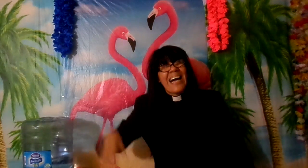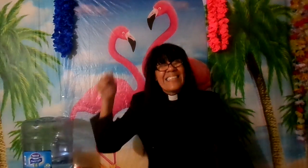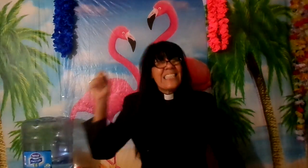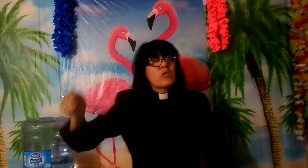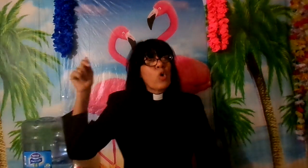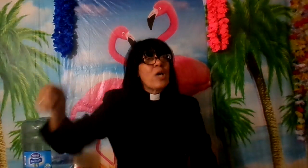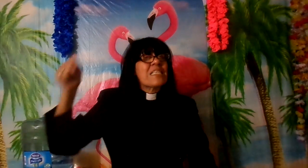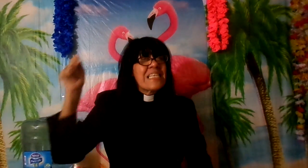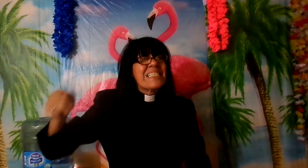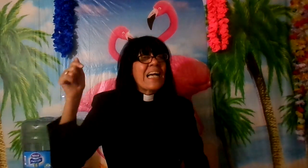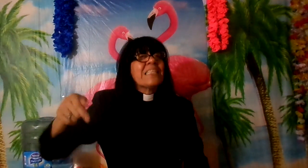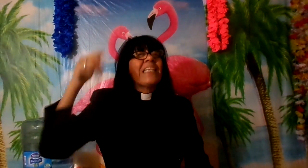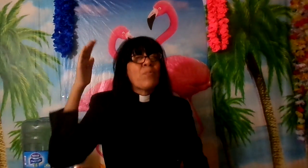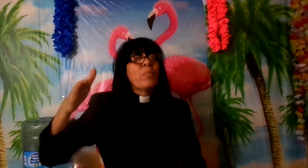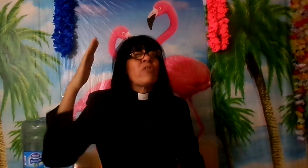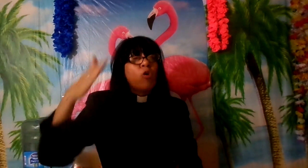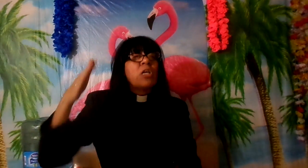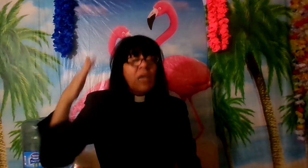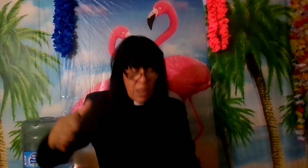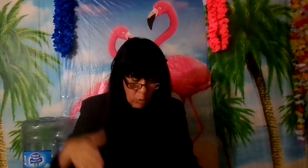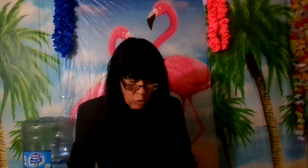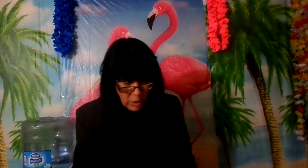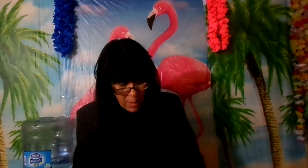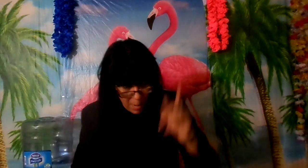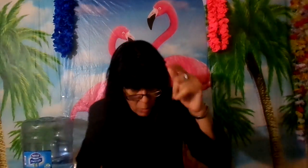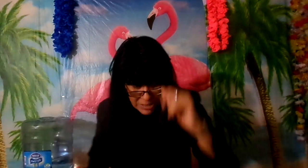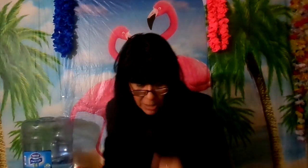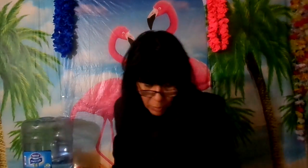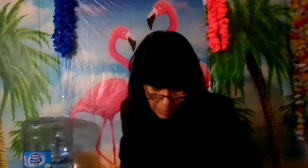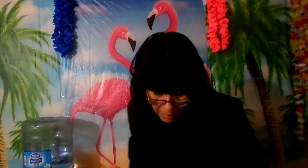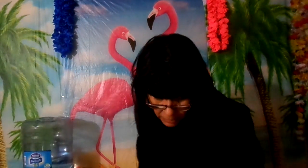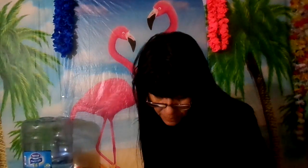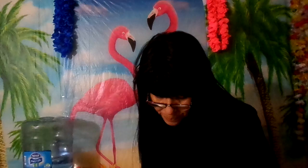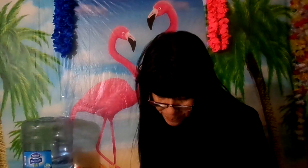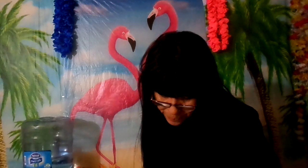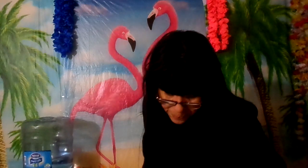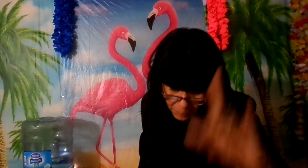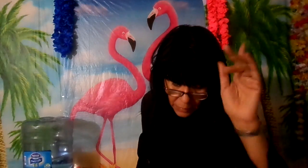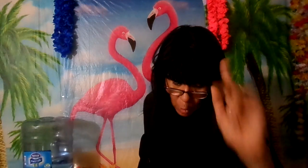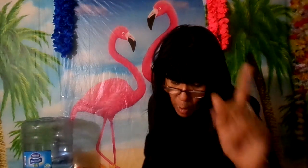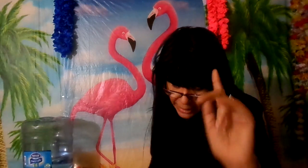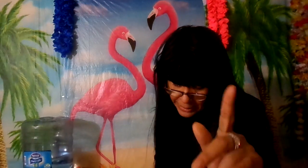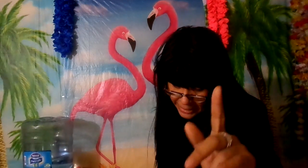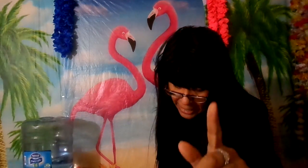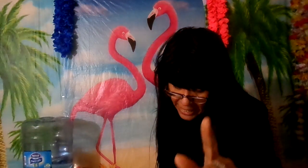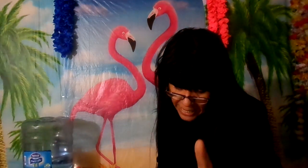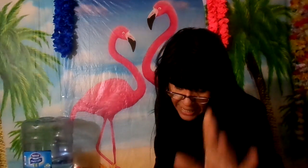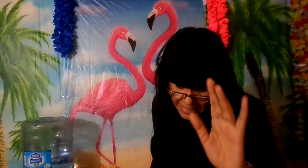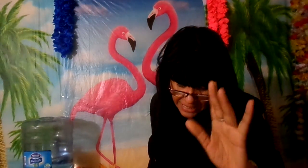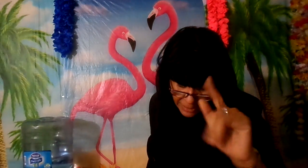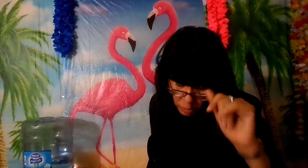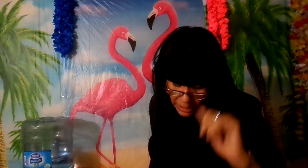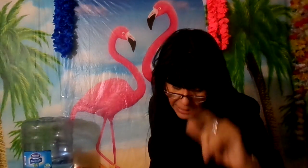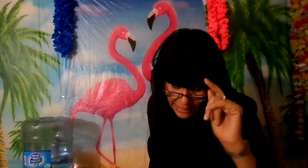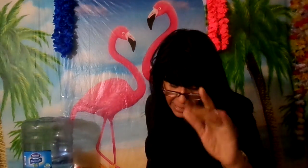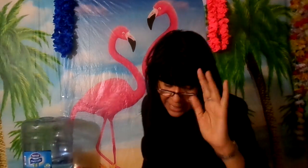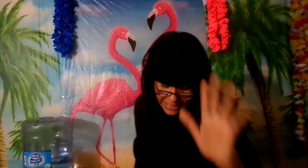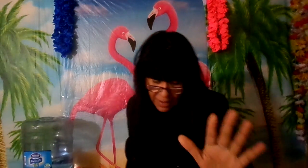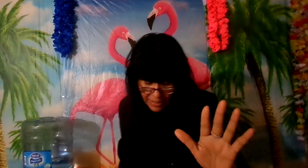adentro y sacan de millones de demonios de ahí vamos a seguir por el trabajo Juan indica que se le dio la llave